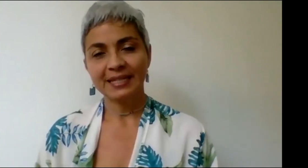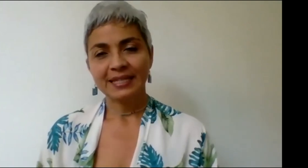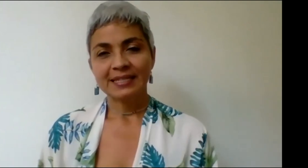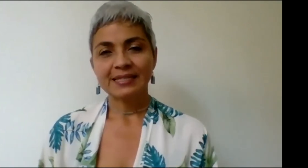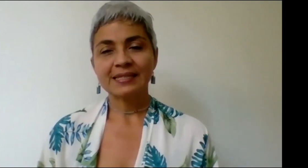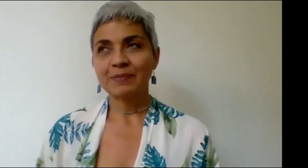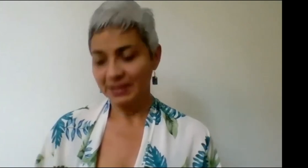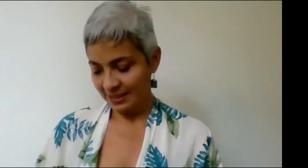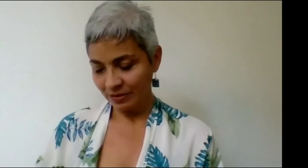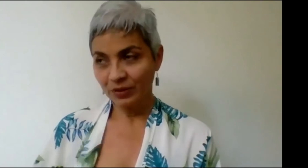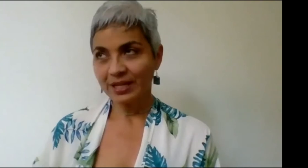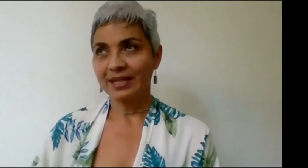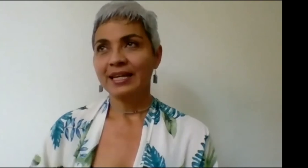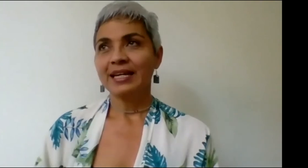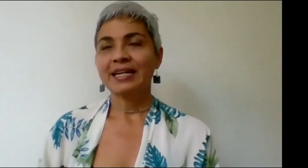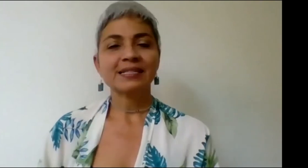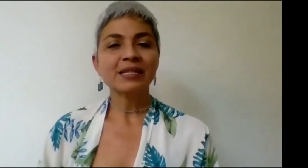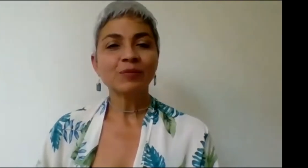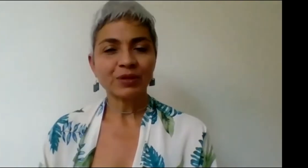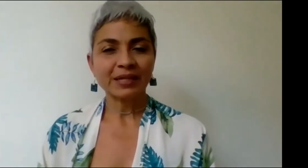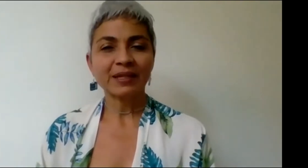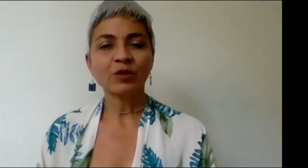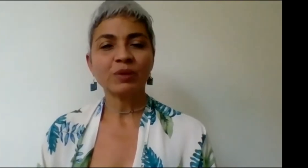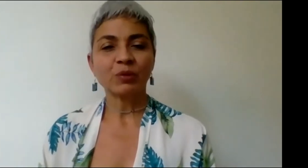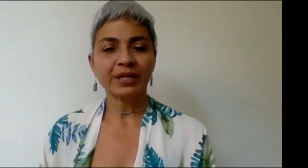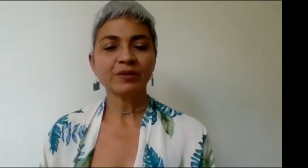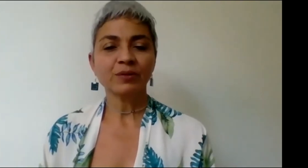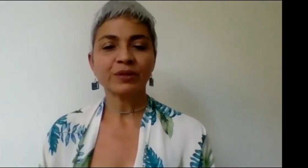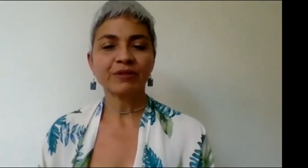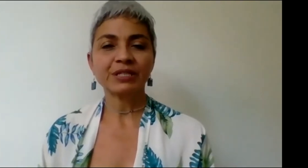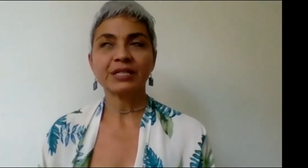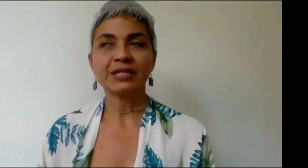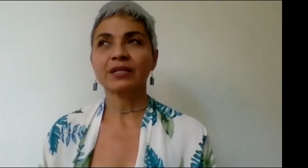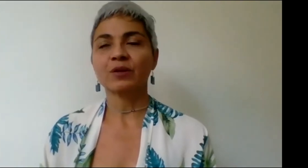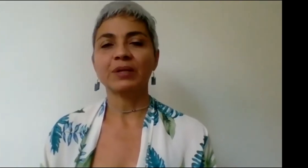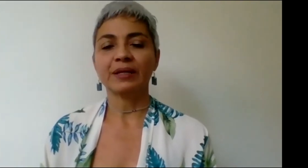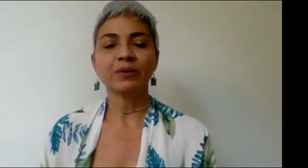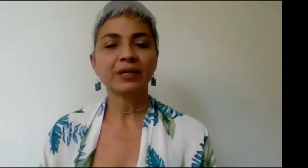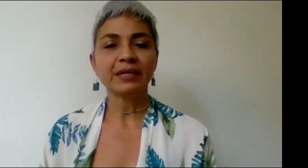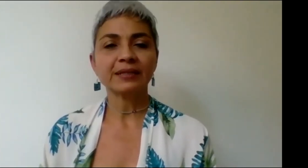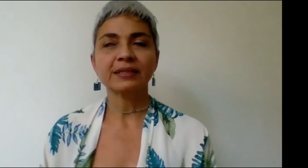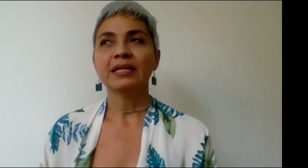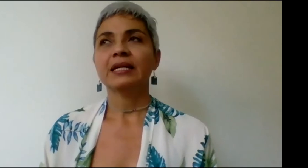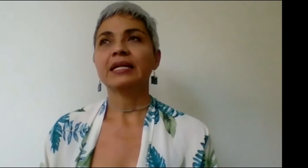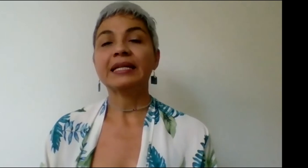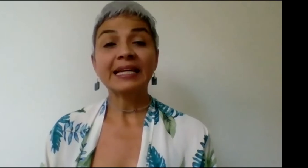se esté pensando que es importante conmemorar una fecha como la de hoy y es el Día